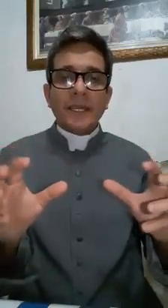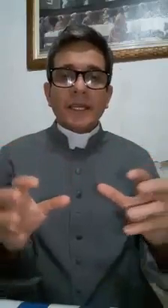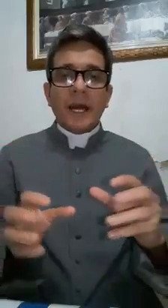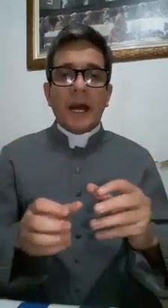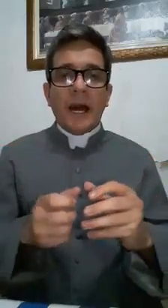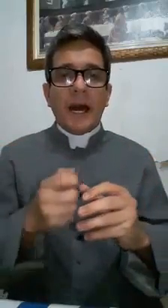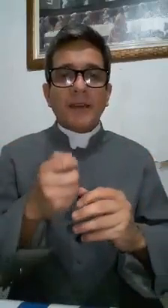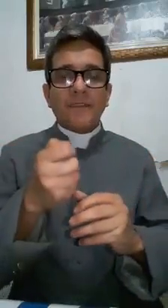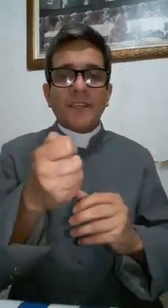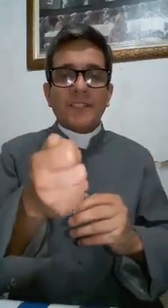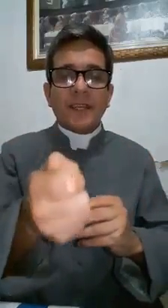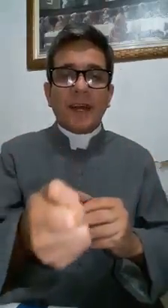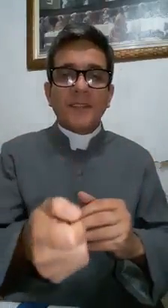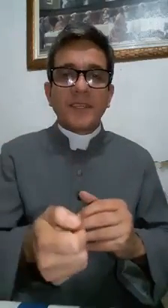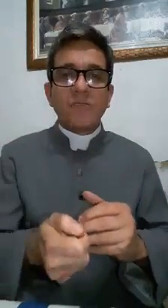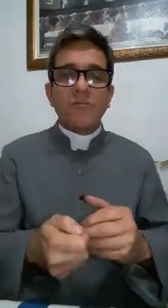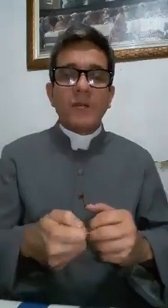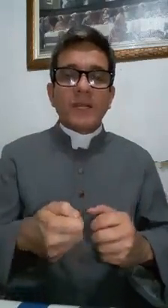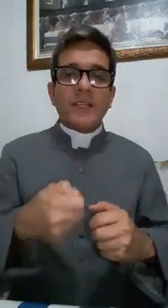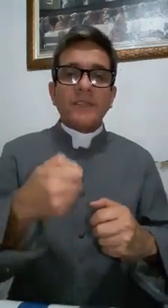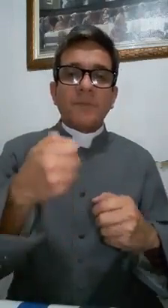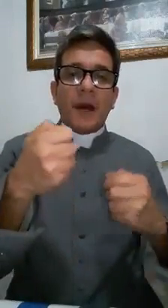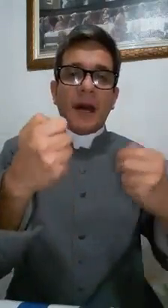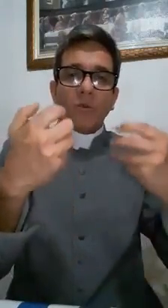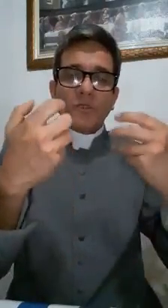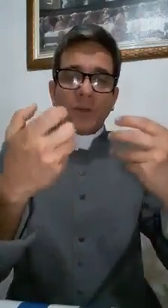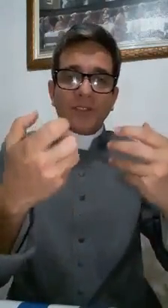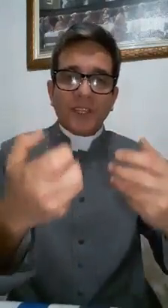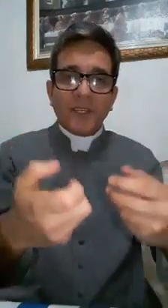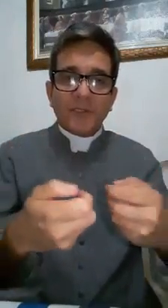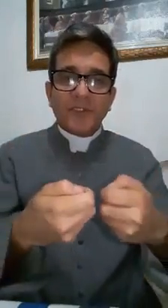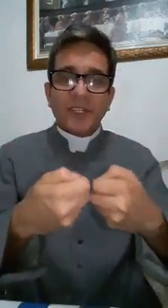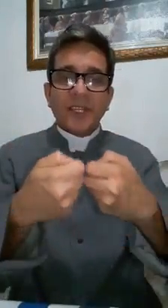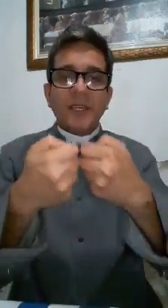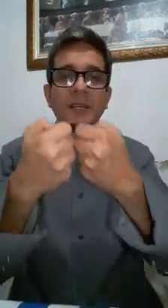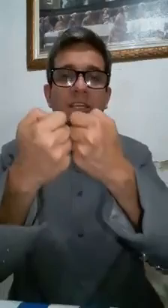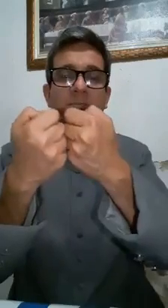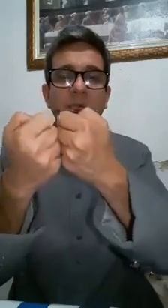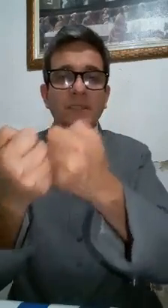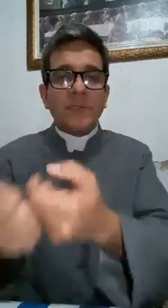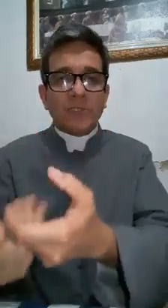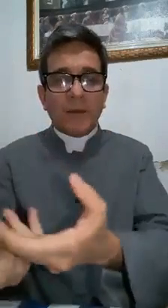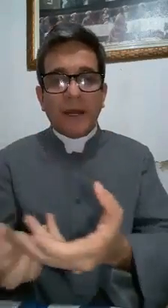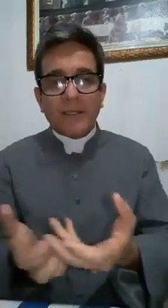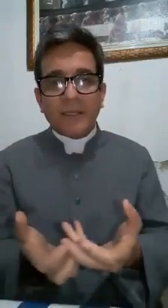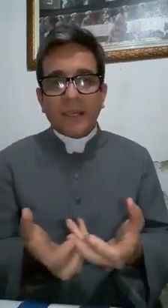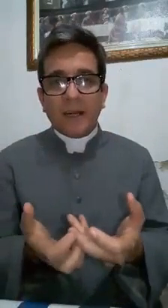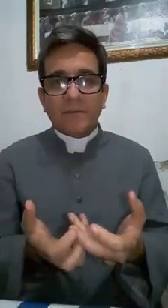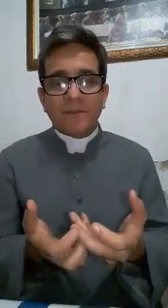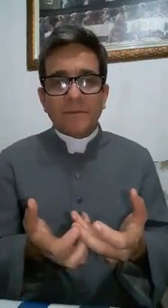a investigação, os processos que impediam o trabalho escravo.